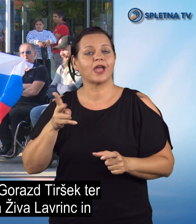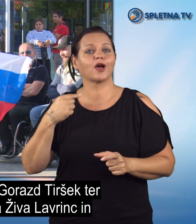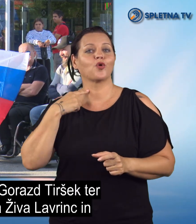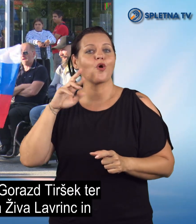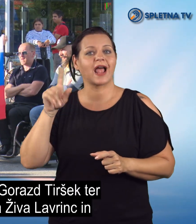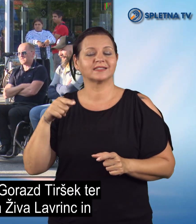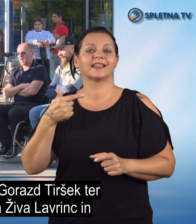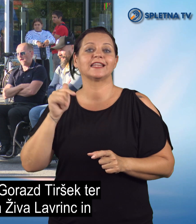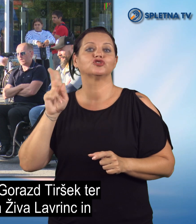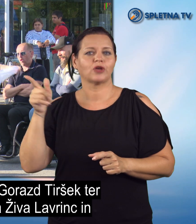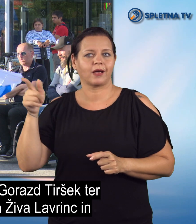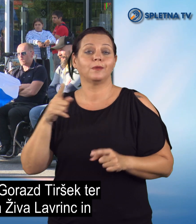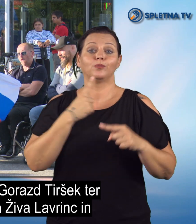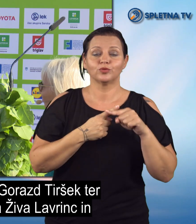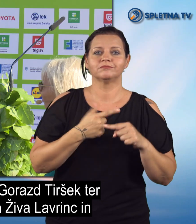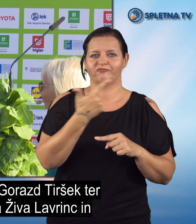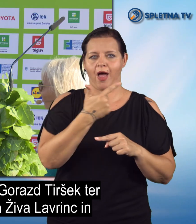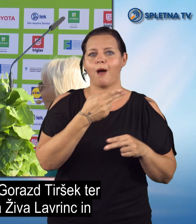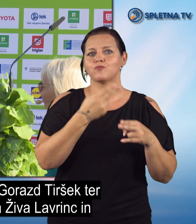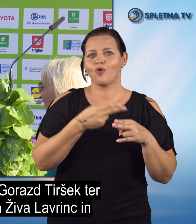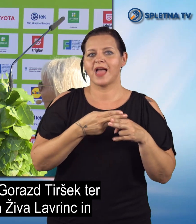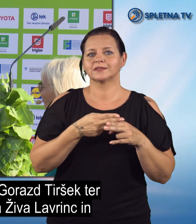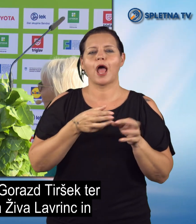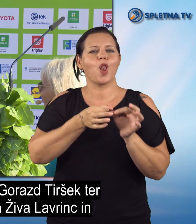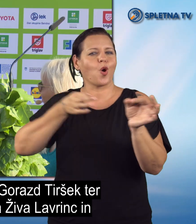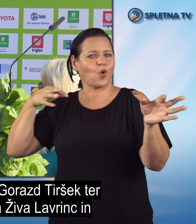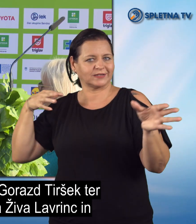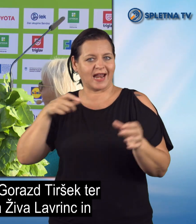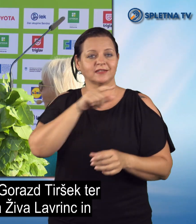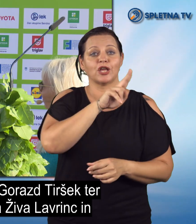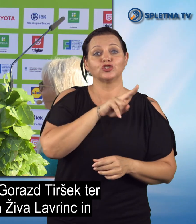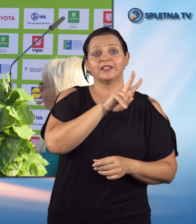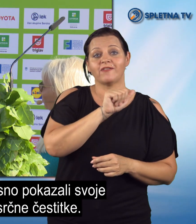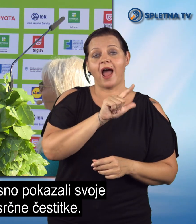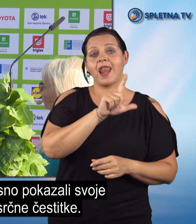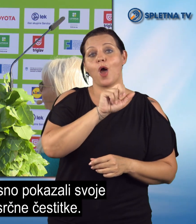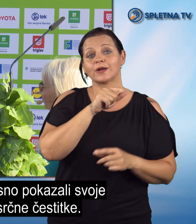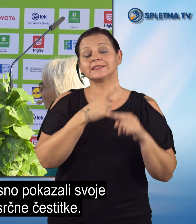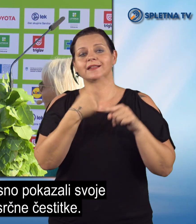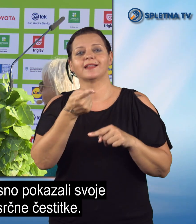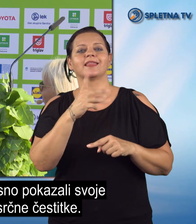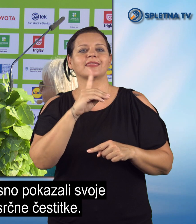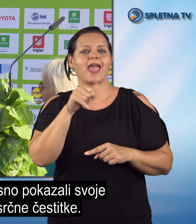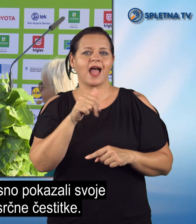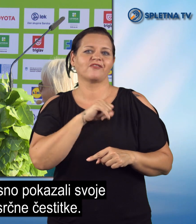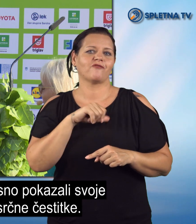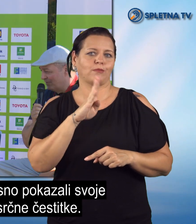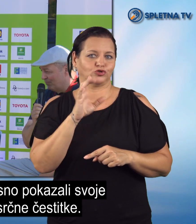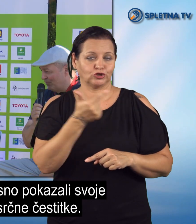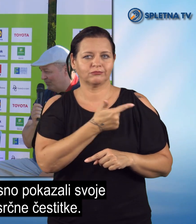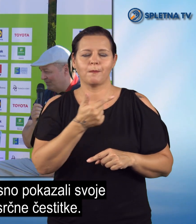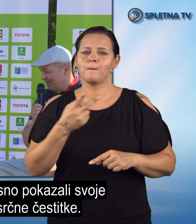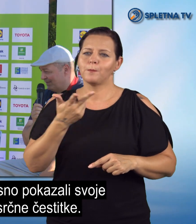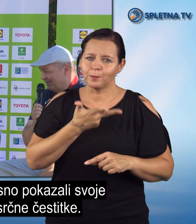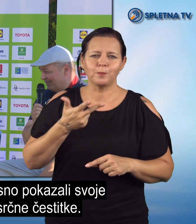Gorast Tiršek ter bronastaloko Strelca, Živa Laurinci in Dejan Fabčič so ponosno pokazali svoje medalje